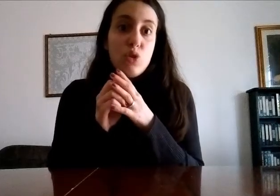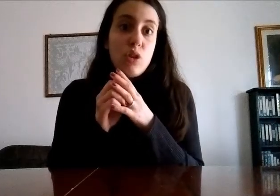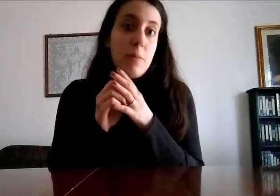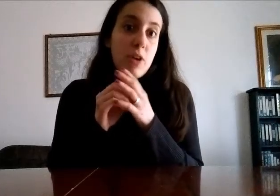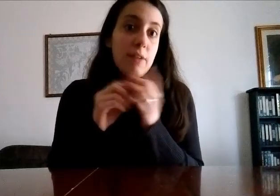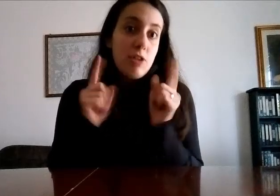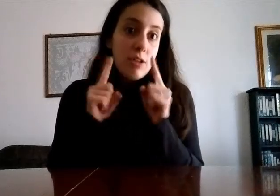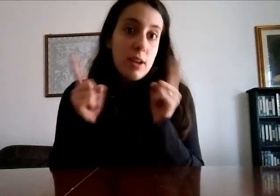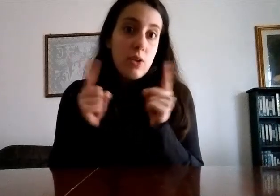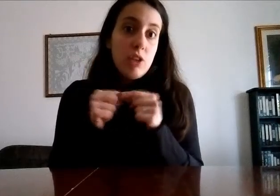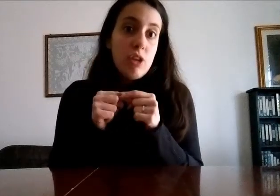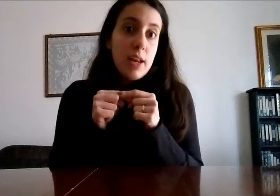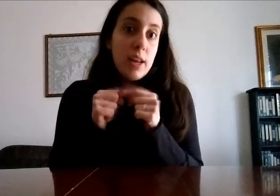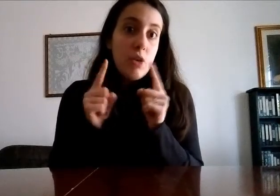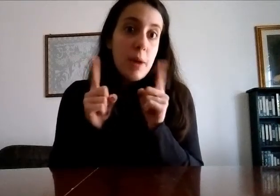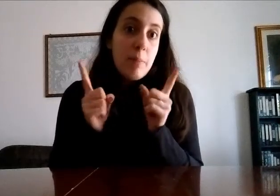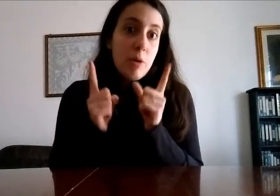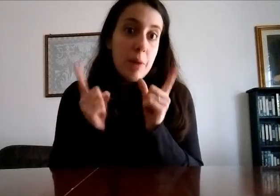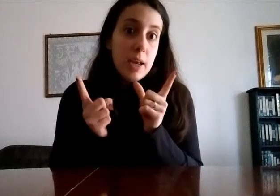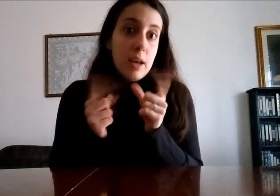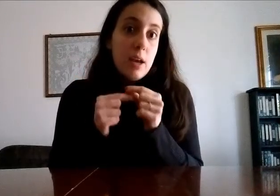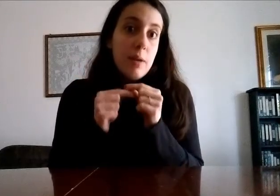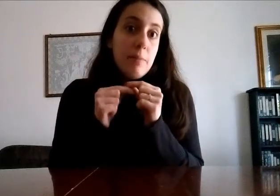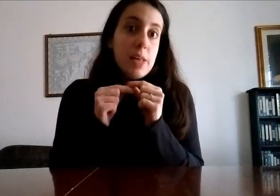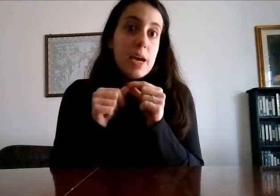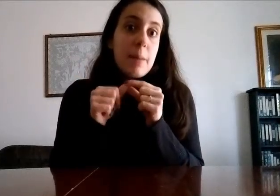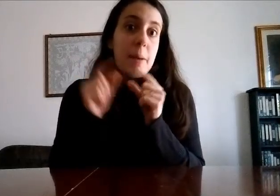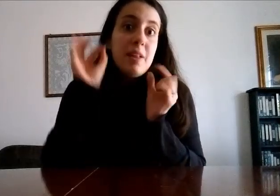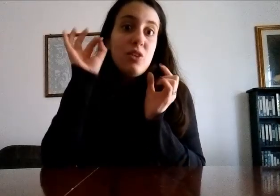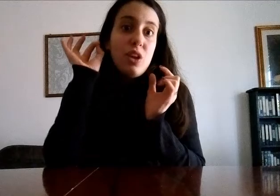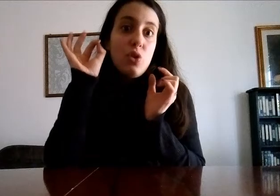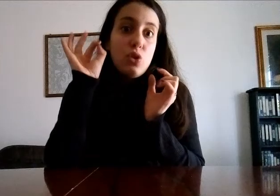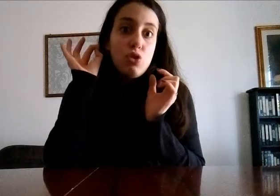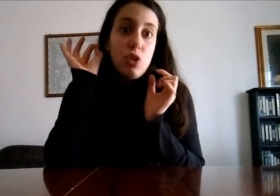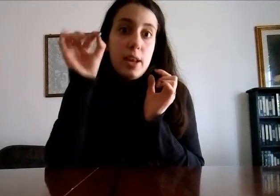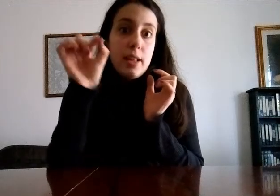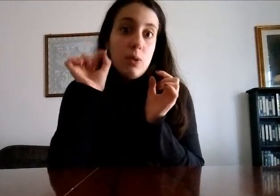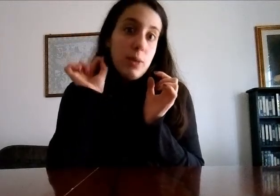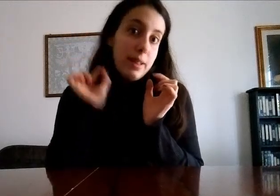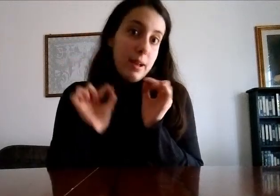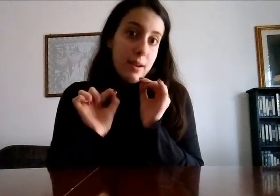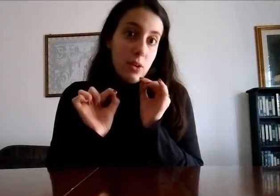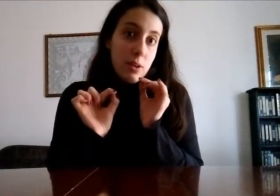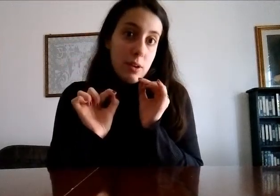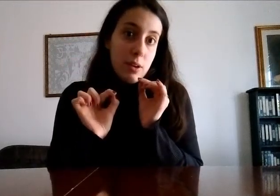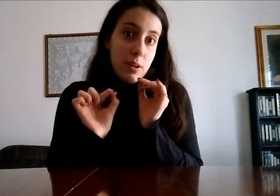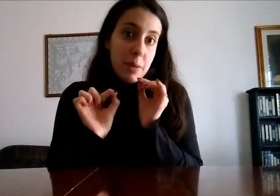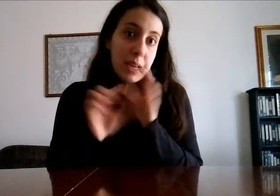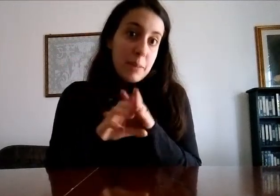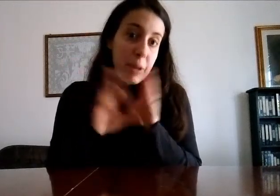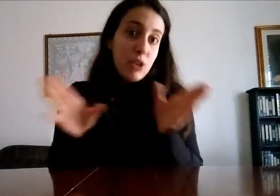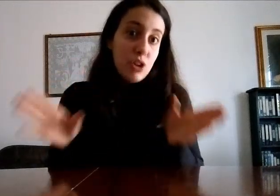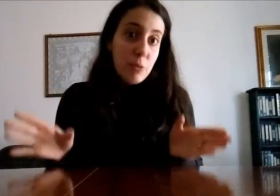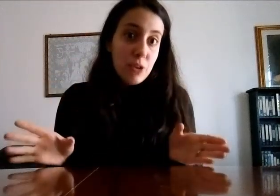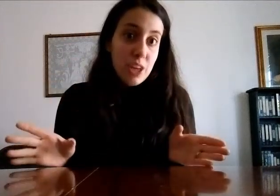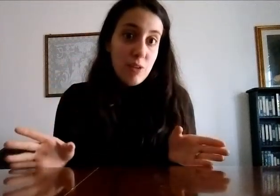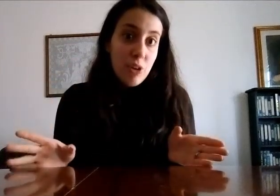se il mio cane facesse una cosa del genere io mai poi mai neanche per mezzo secondo lo sceglierei dal guinzaglio per lo stesso motivo